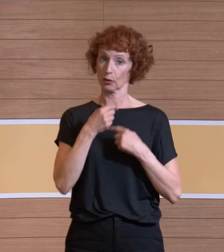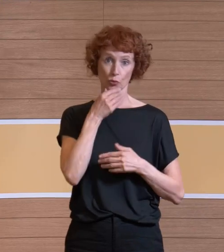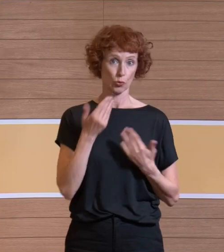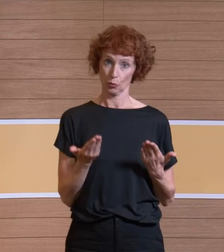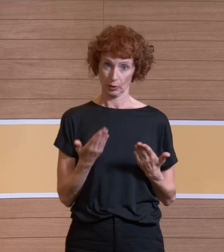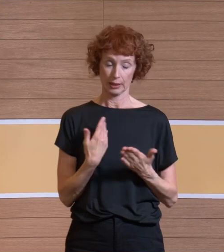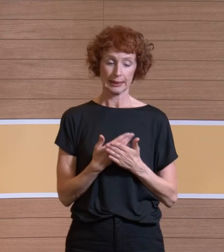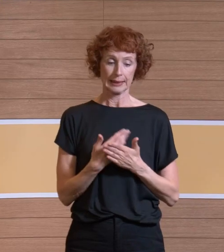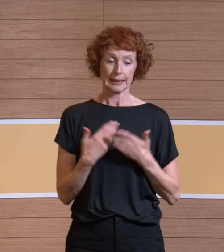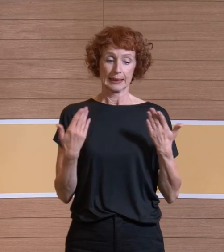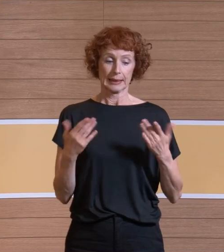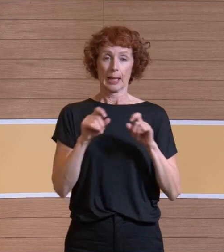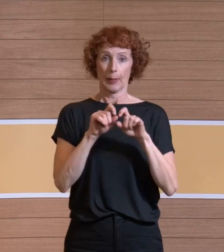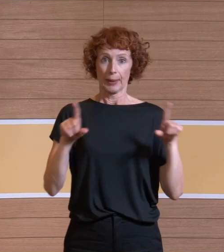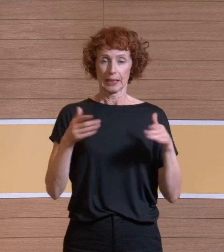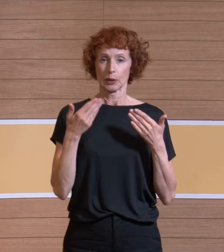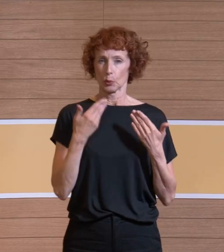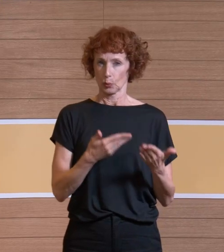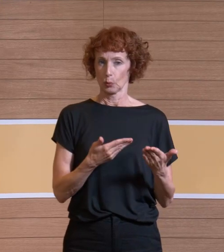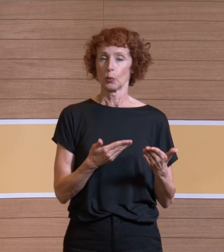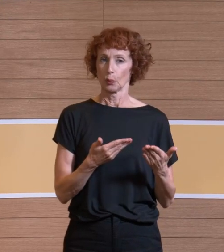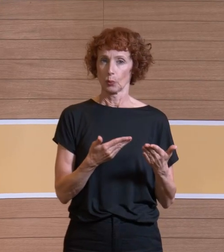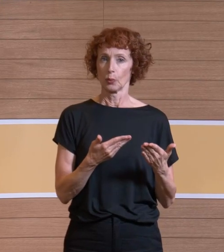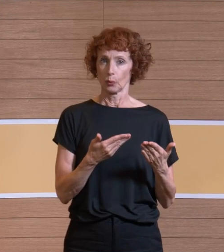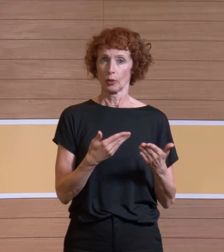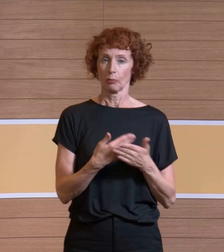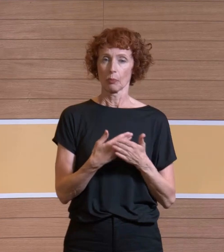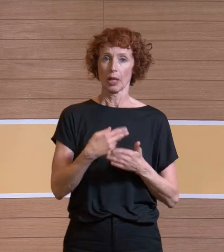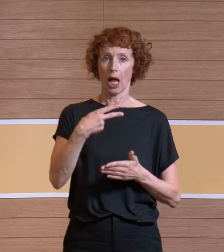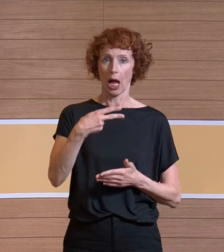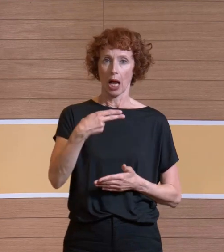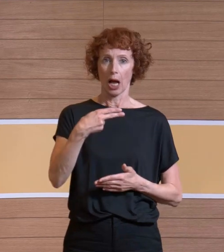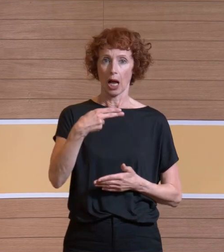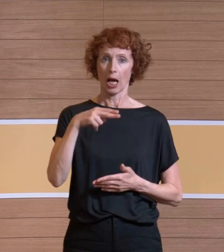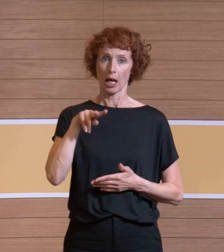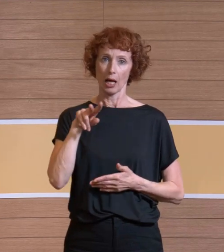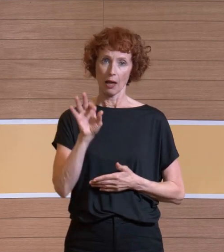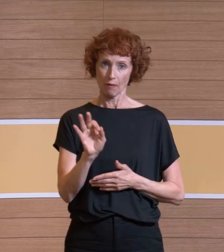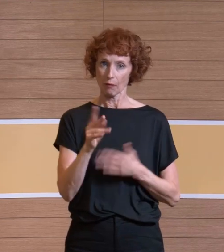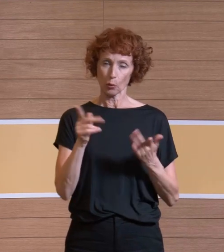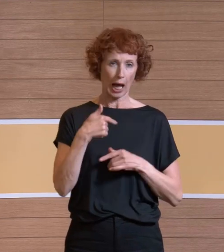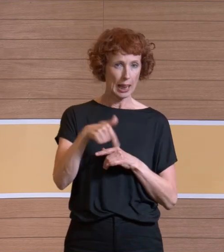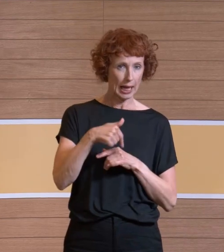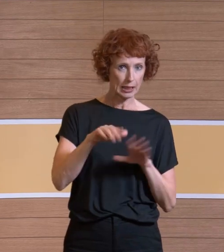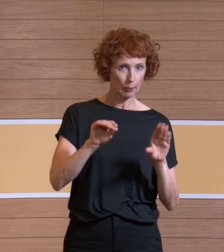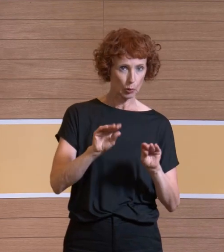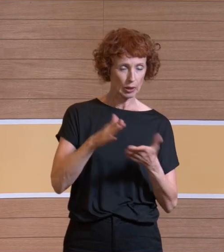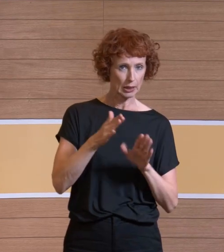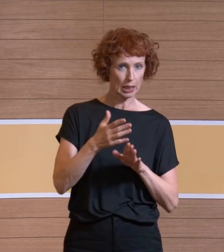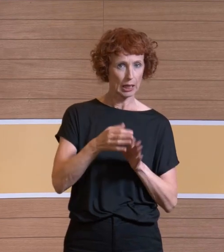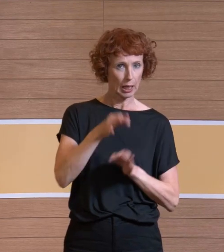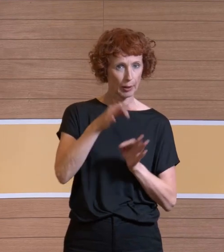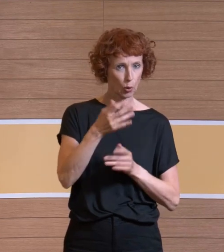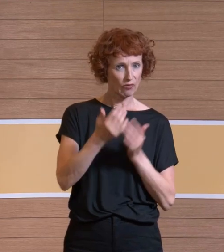Das Bild von uns sieht man, wenn Sie jetzt so eine HF-Show oder einen Laser aufbringen, sind Sie bei Temperaturen von ungefähr